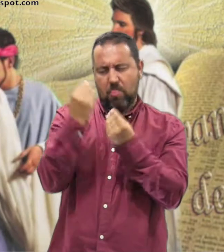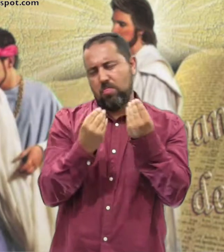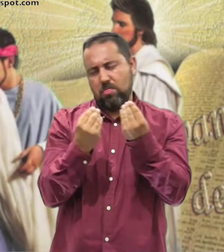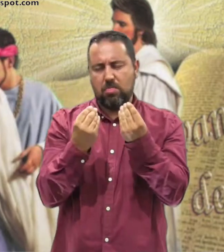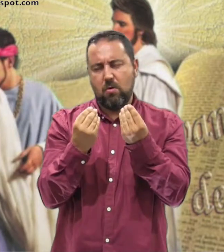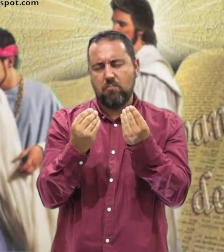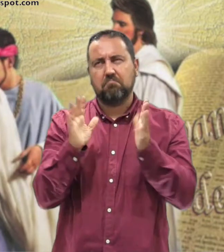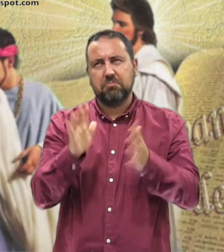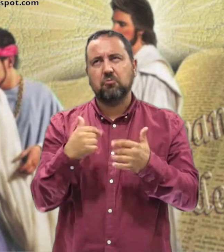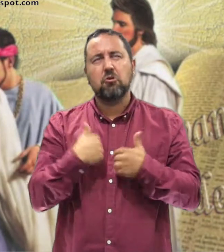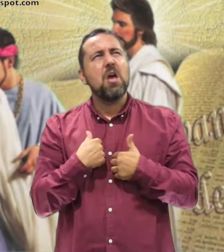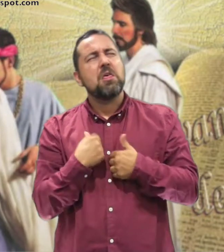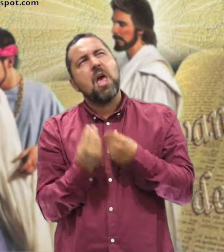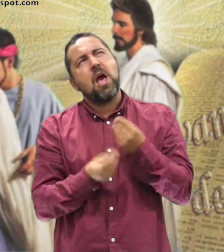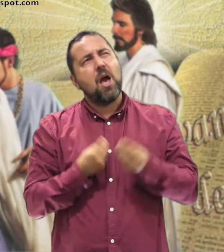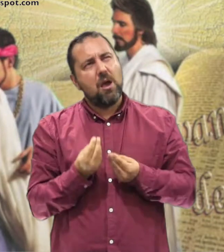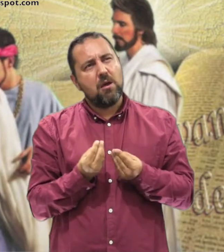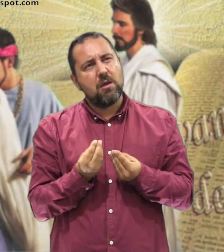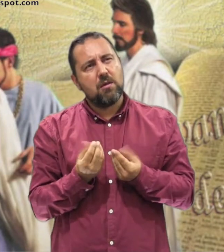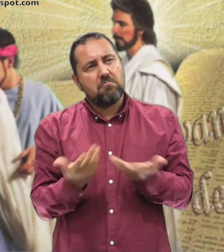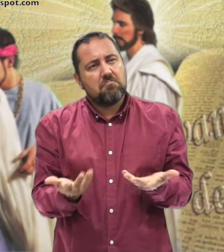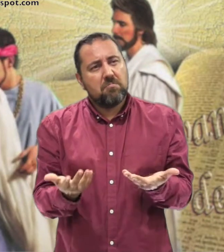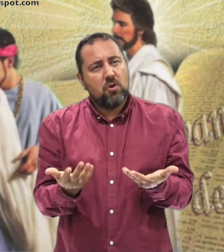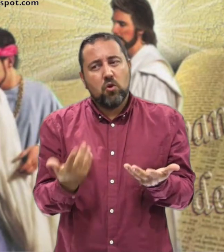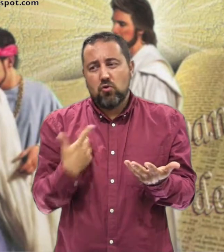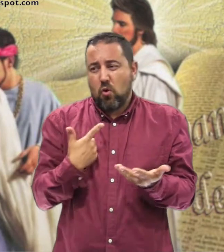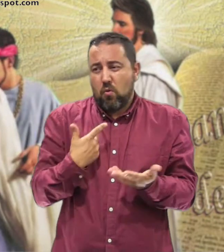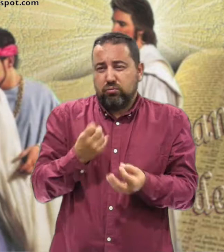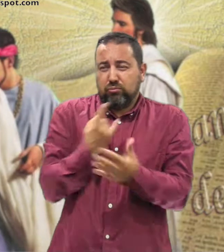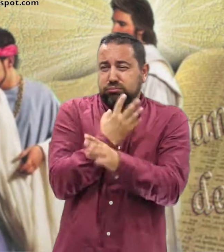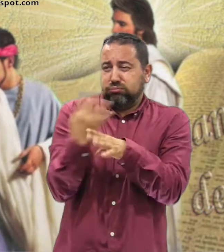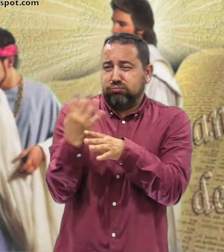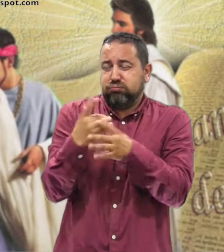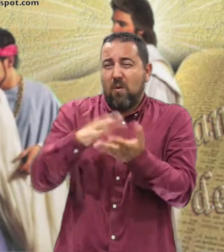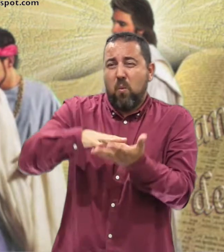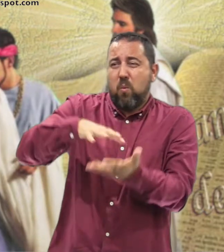cálculos Diciéndose ¿Qué haré? No tengo donde Almacenar la cosecha